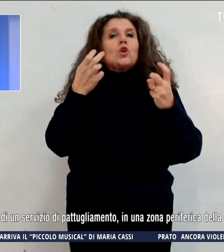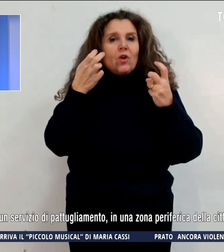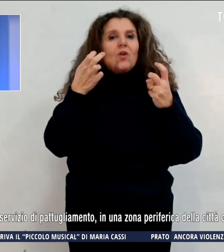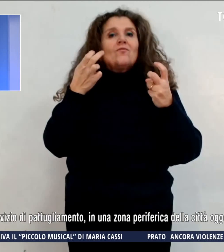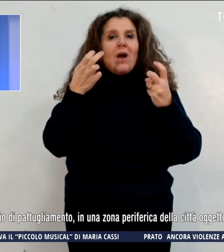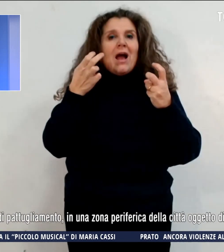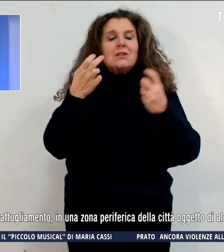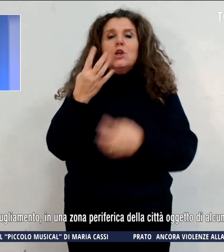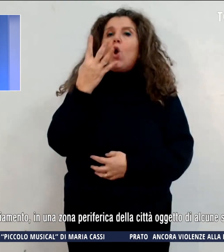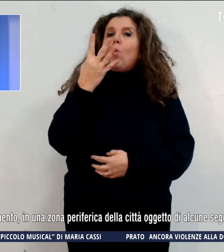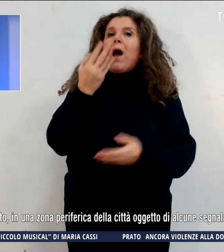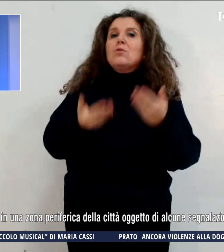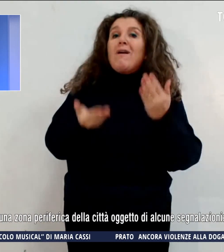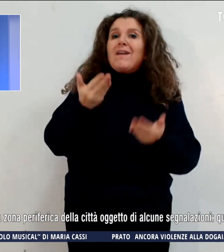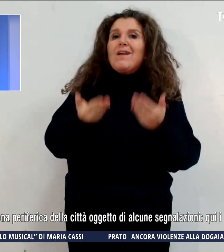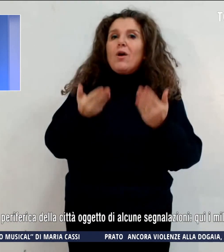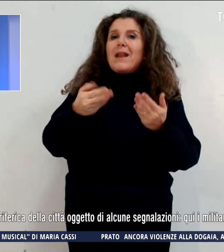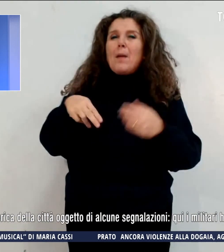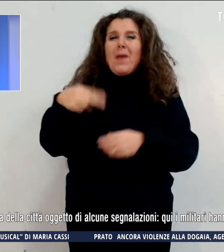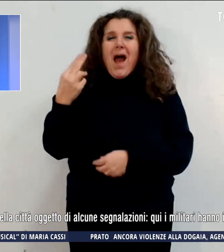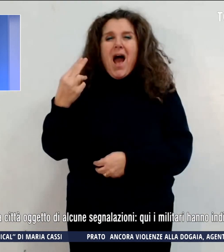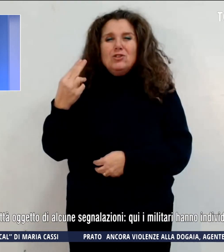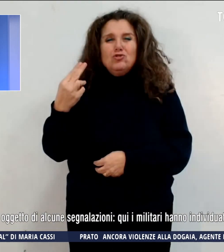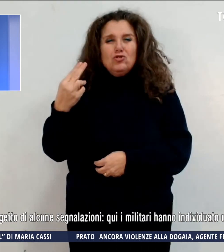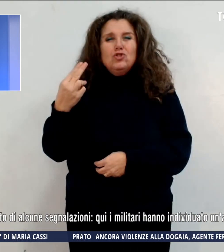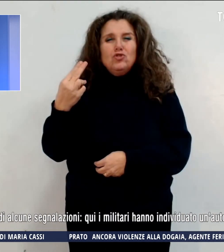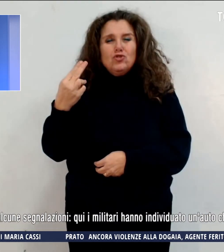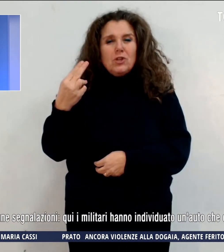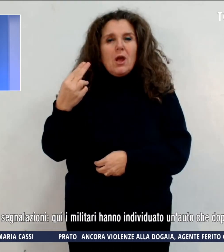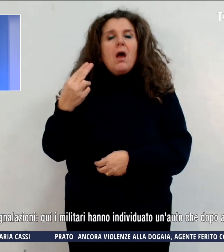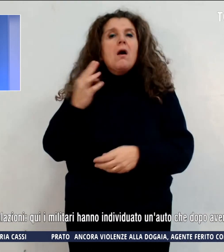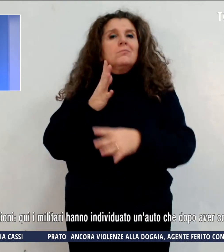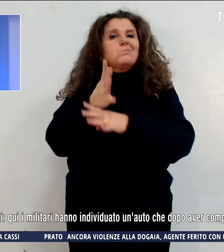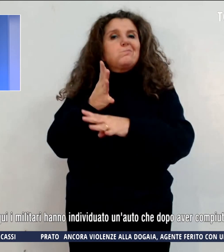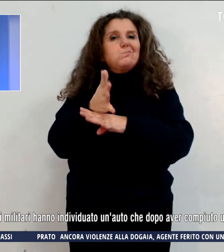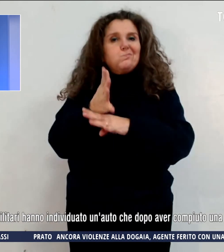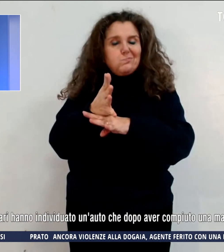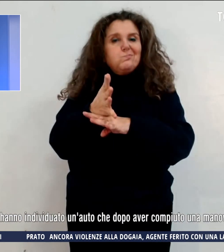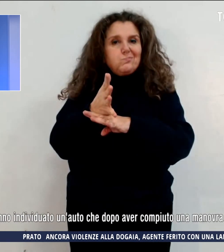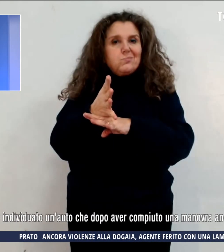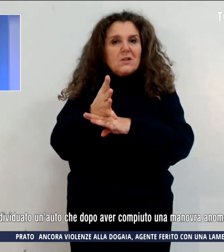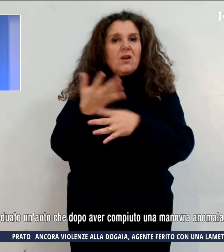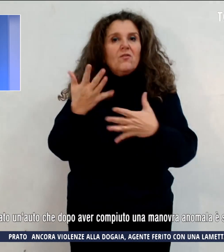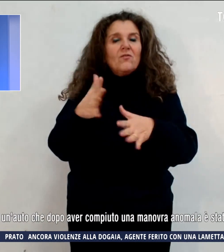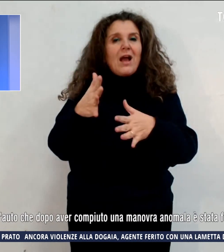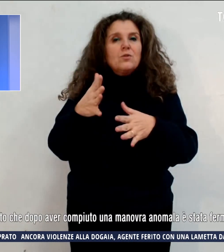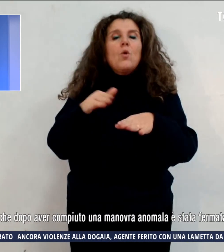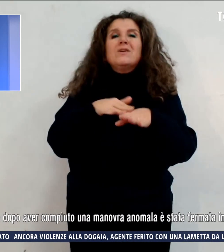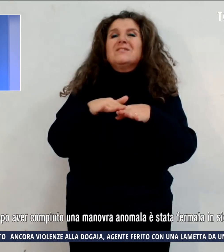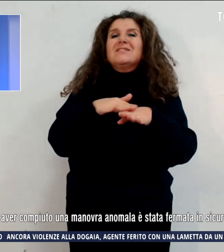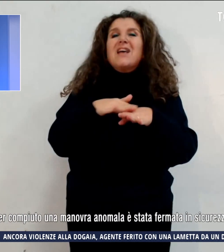4 kg di hashish. L'operazione è scattata nel corso di un servizio di